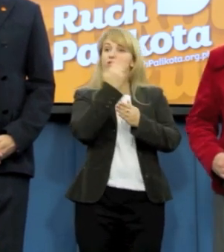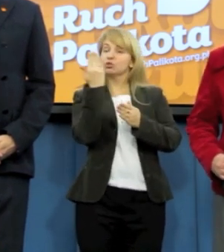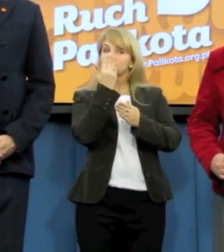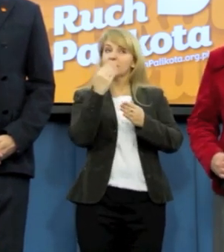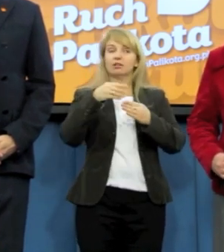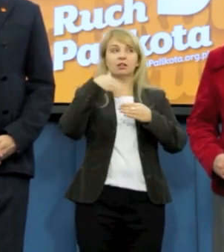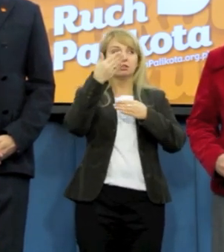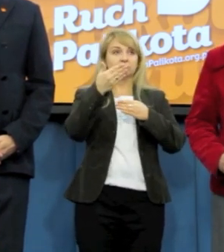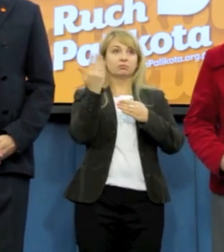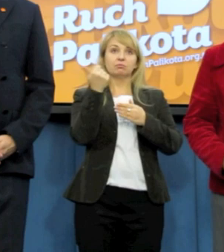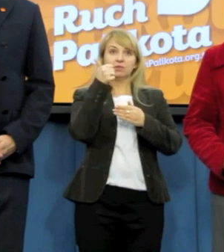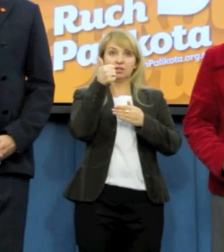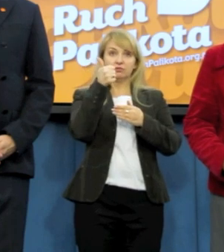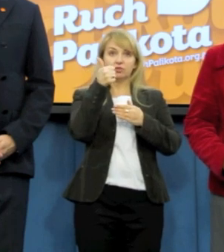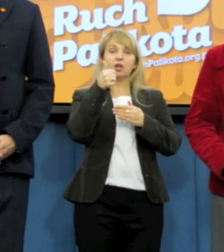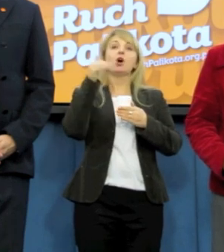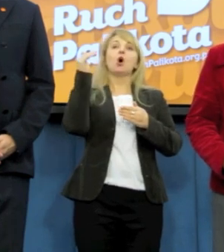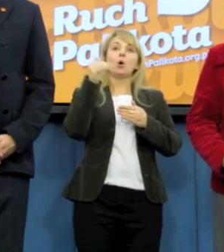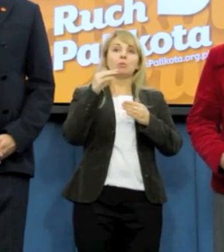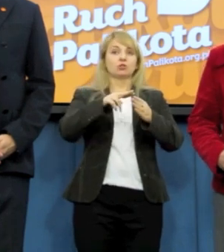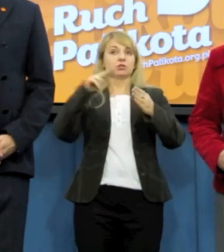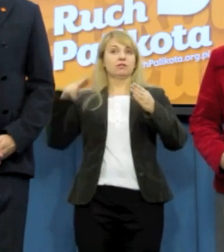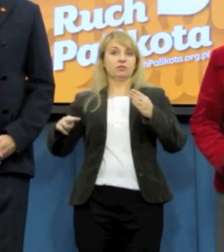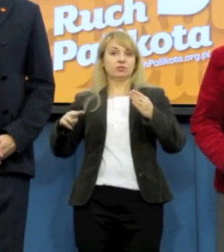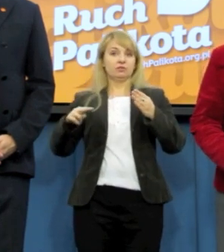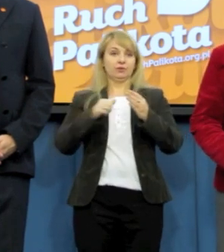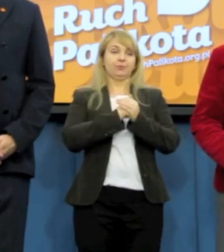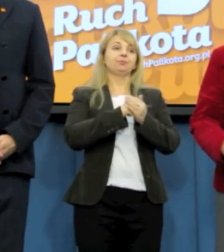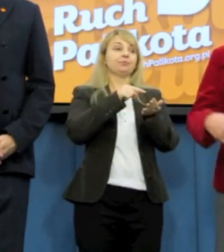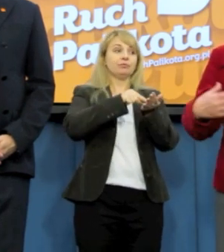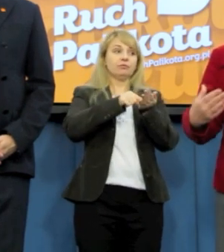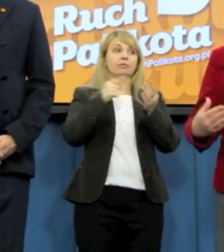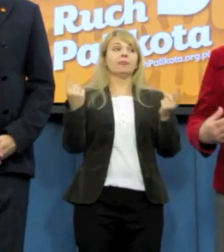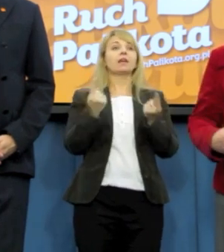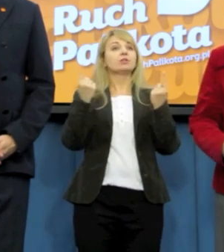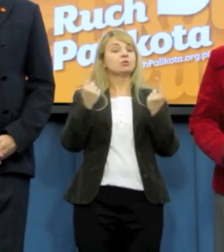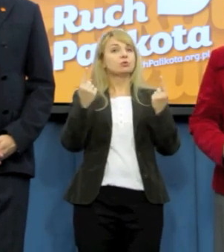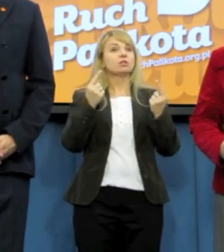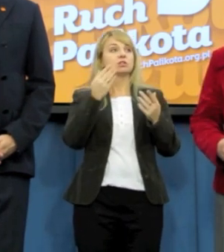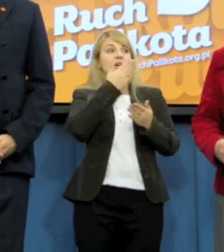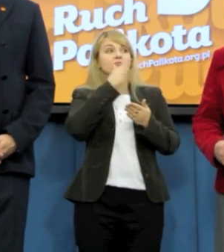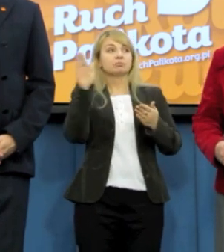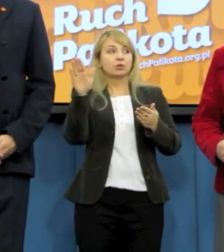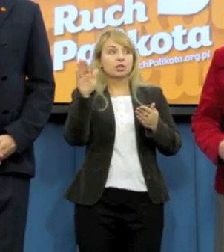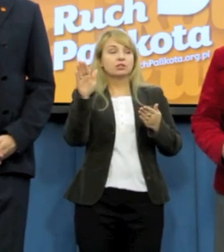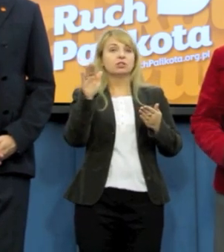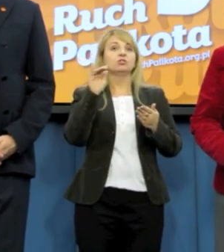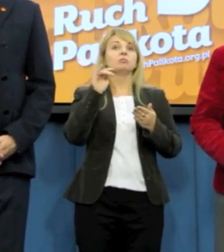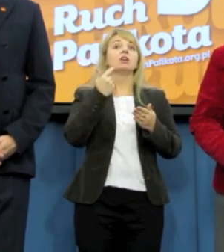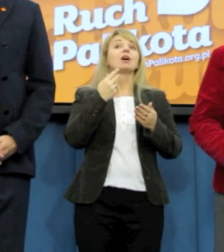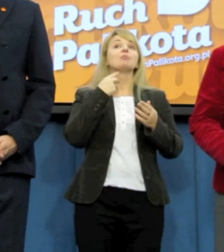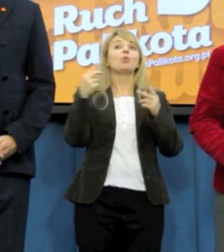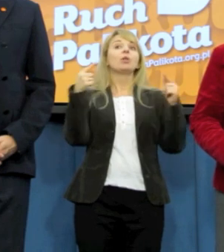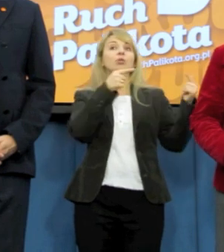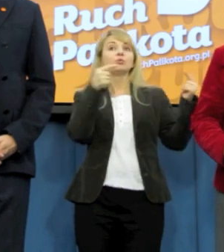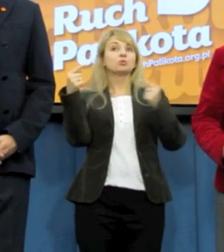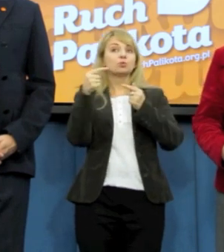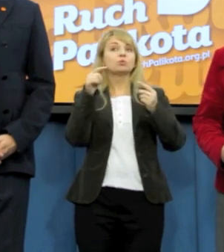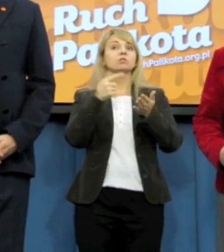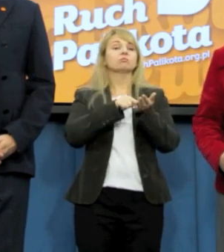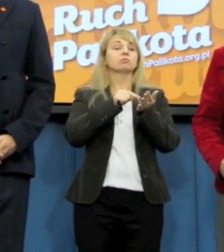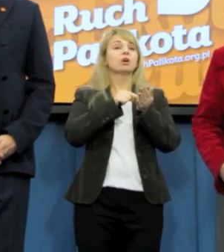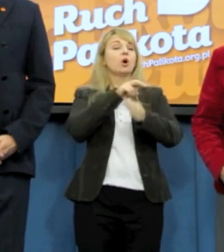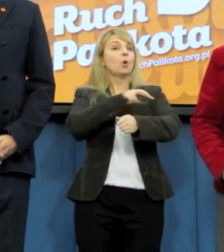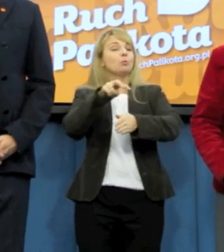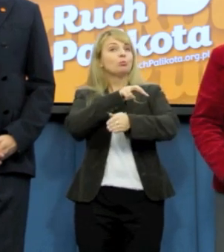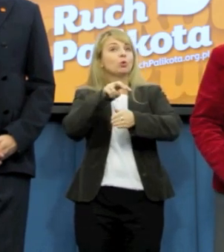on mógłby zostać utrącony. Ta sytuacja wyszła przy okazji dyskusji, jak Państwo pamiętają, nad